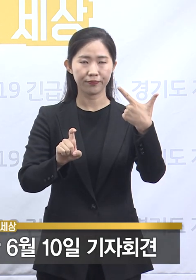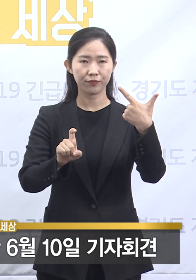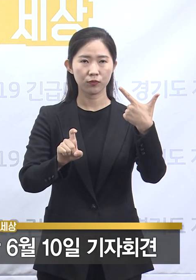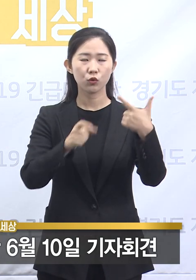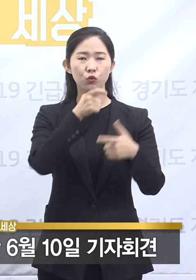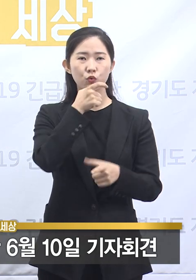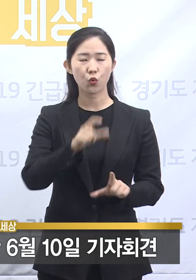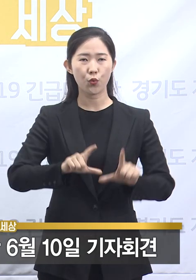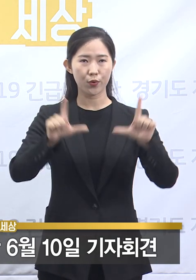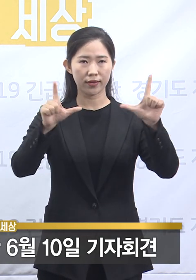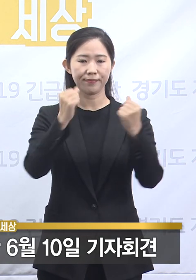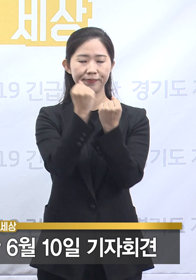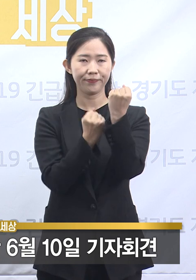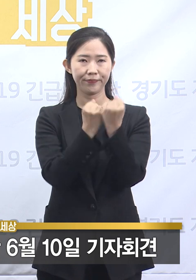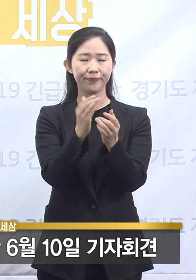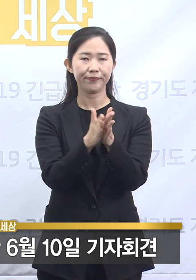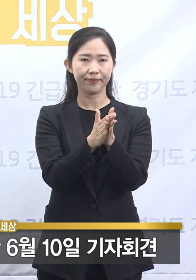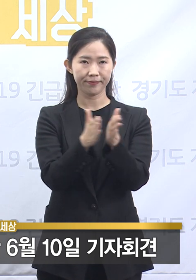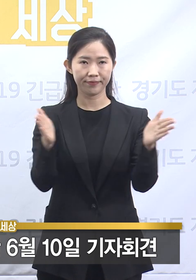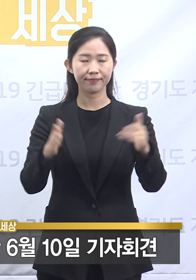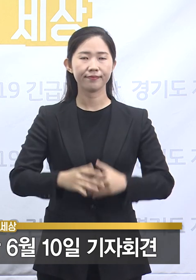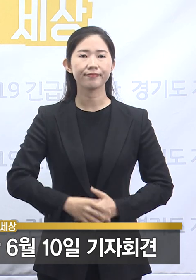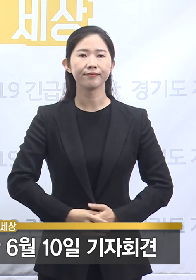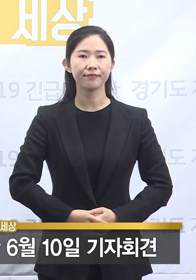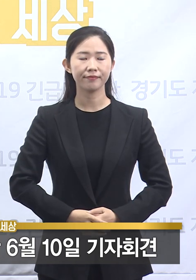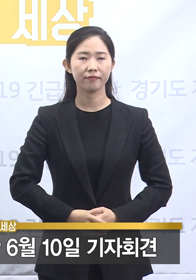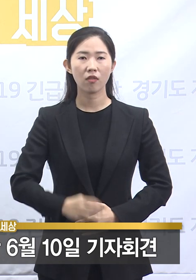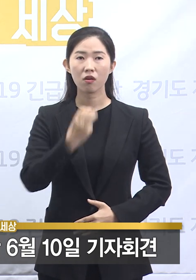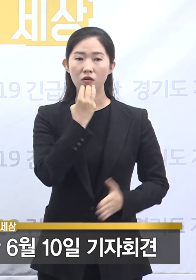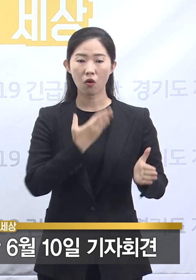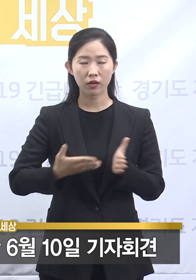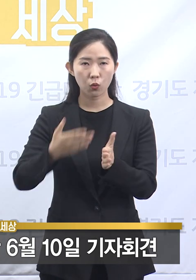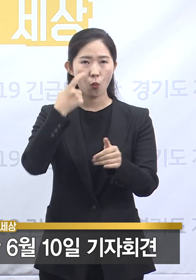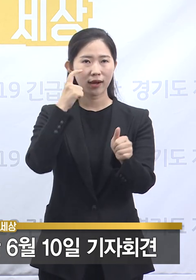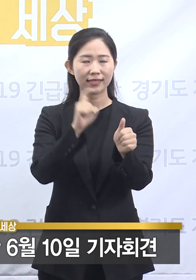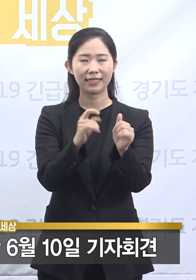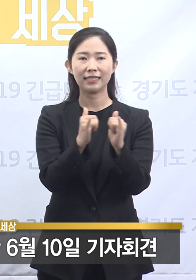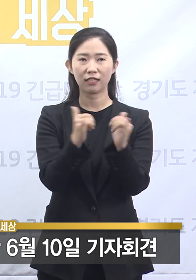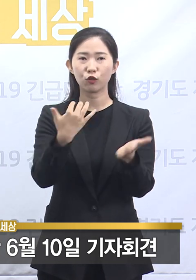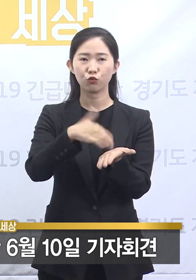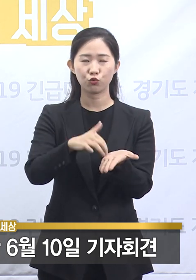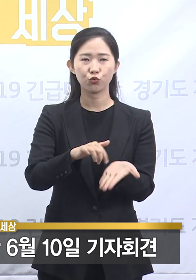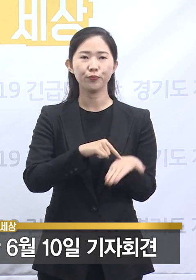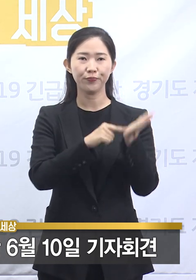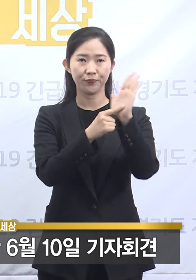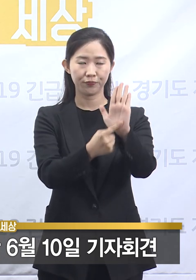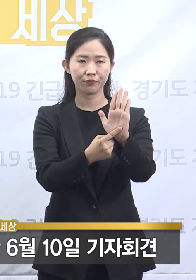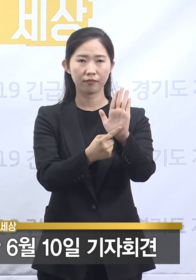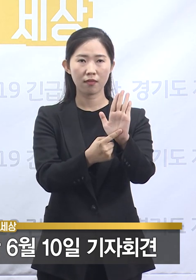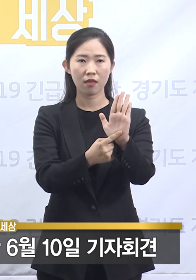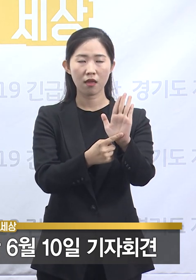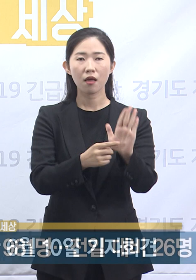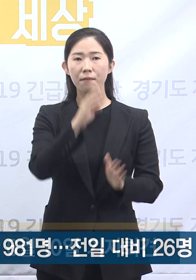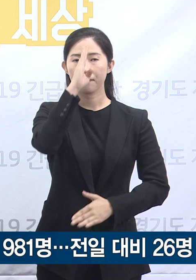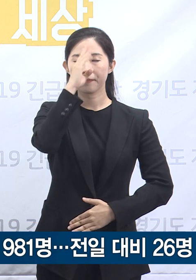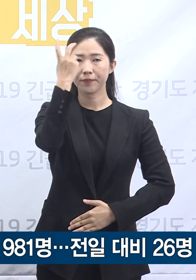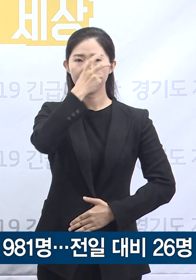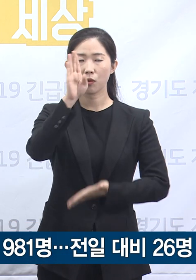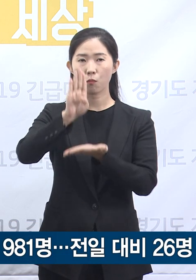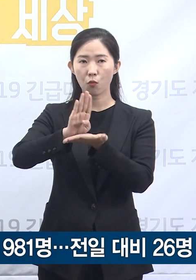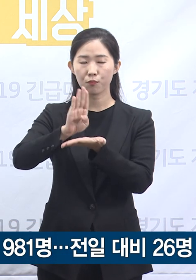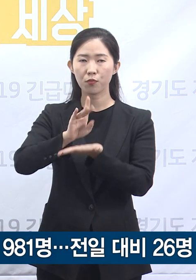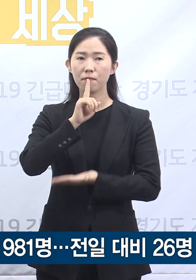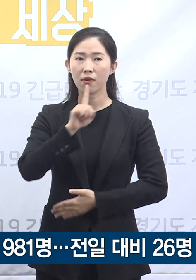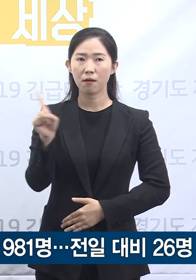관련 정례 브리핑을 시작하겠습니다. 경기도 확진자 발생 현황입니다. 질병관리본부 발표에 따르면